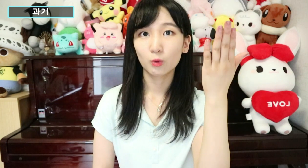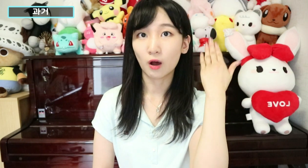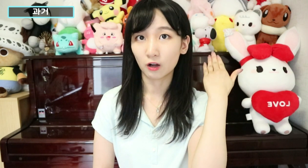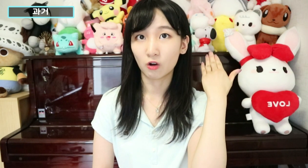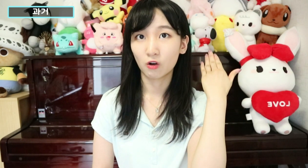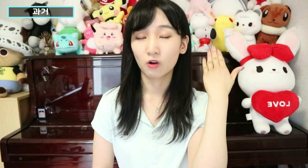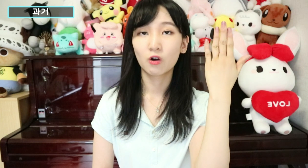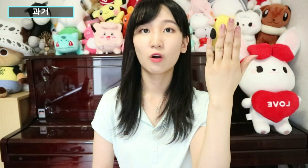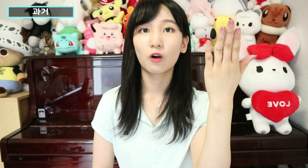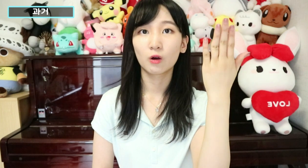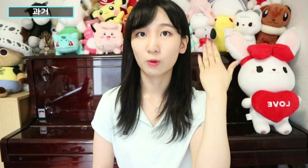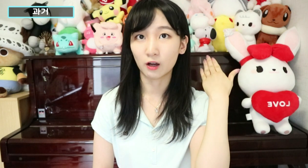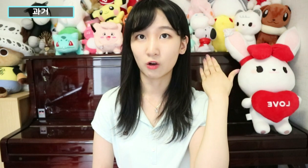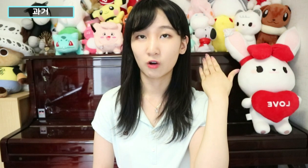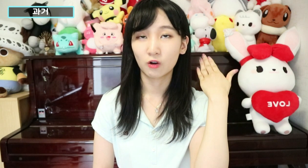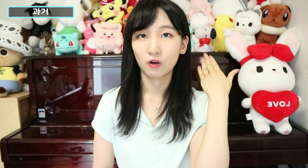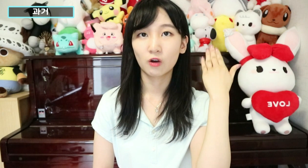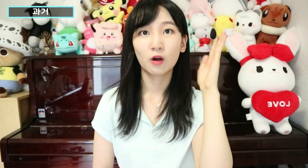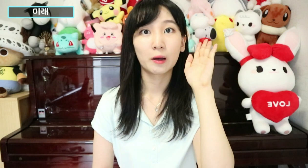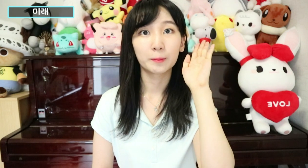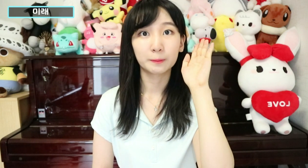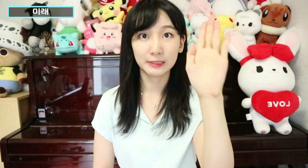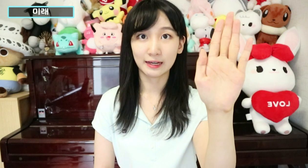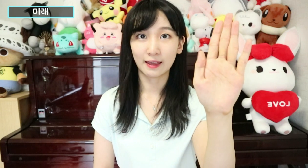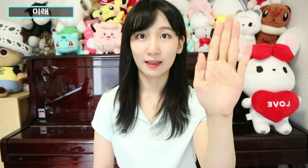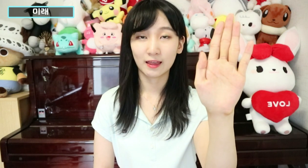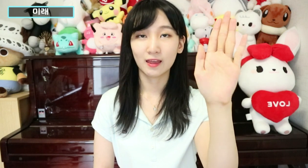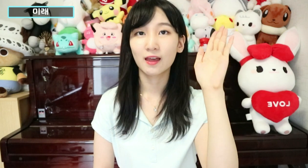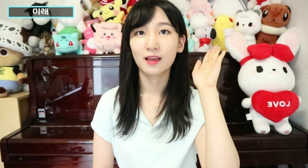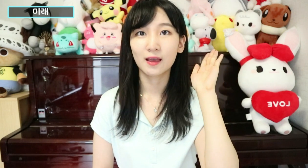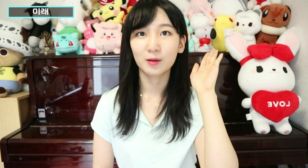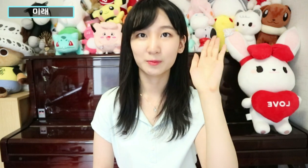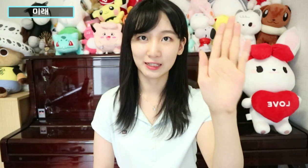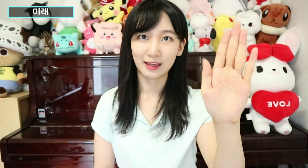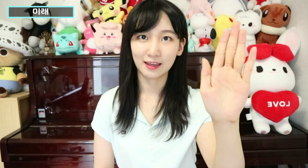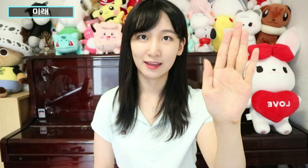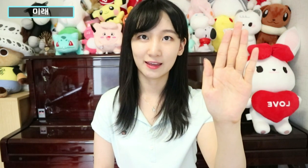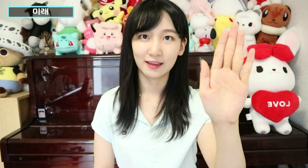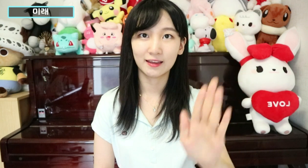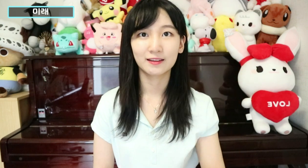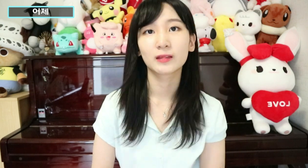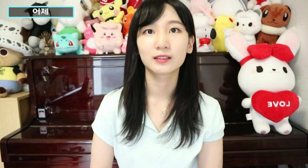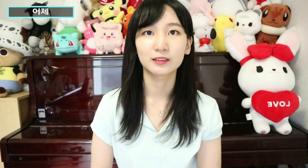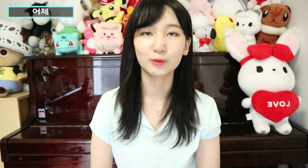과거. 과거. 미래. 미래. 그리고